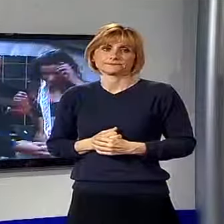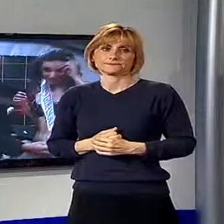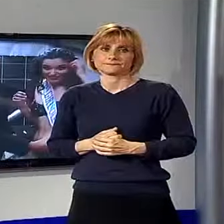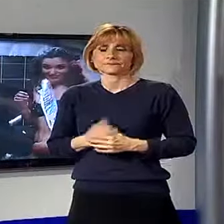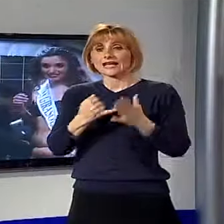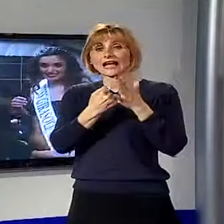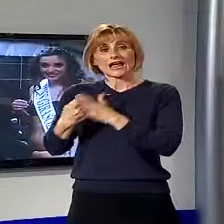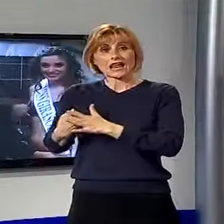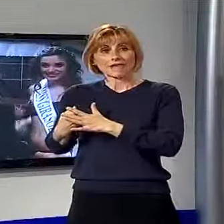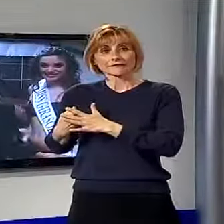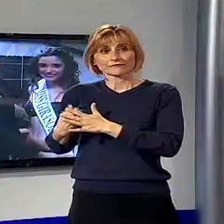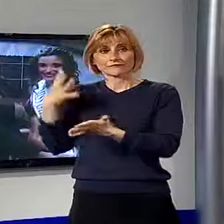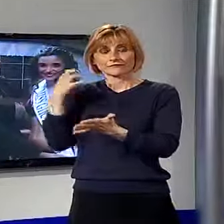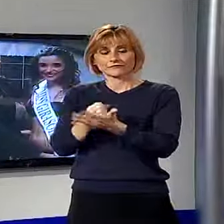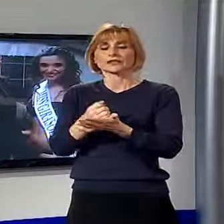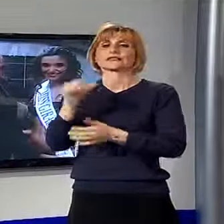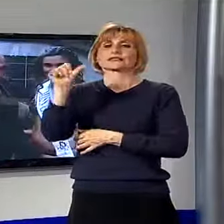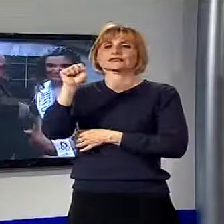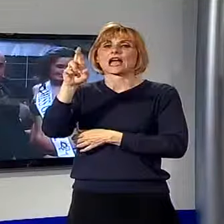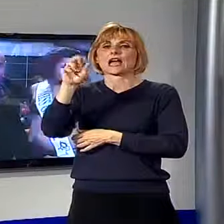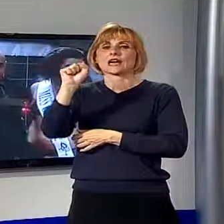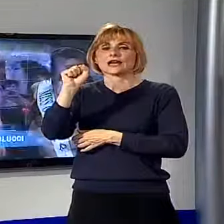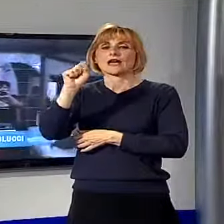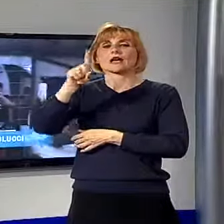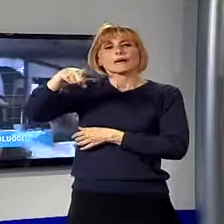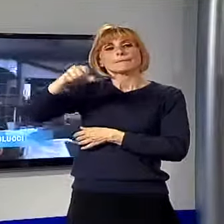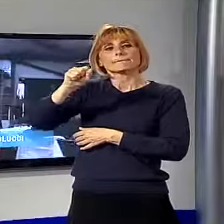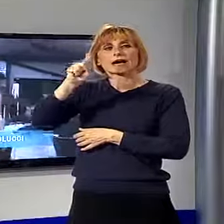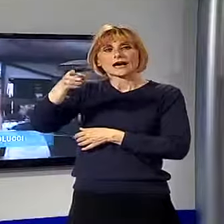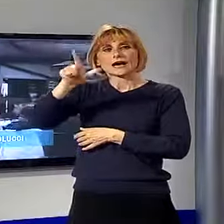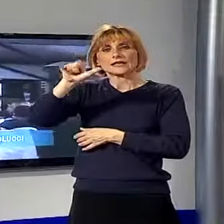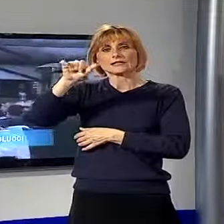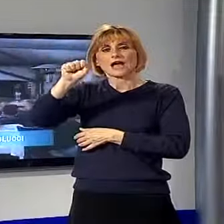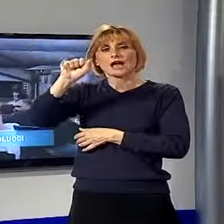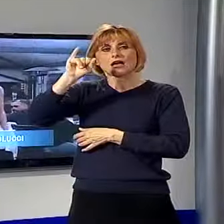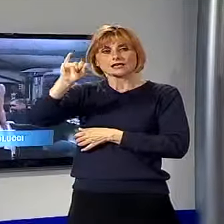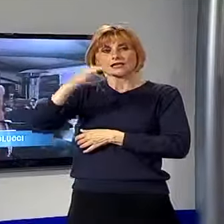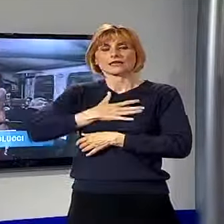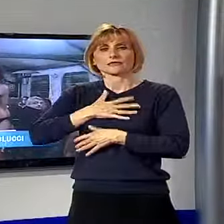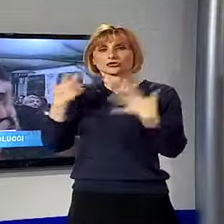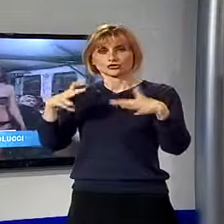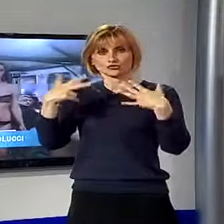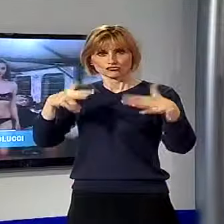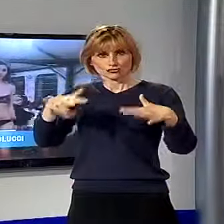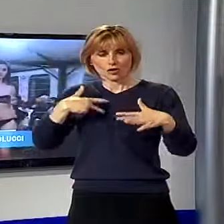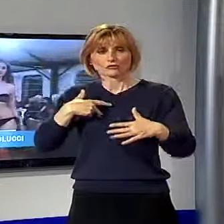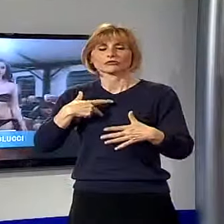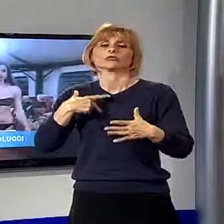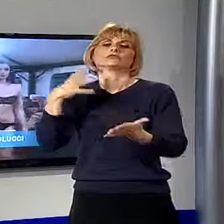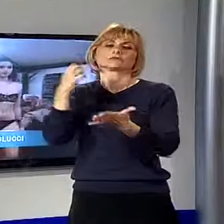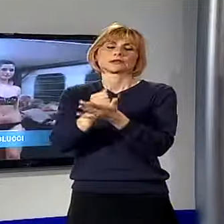Alla fine a spuntarla è stata lei, Sara Pagliai, studentessa di 18 anni che ha conquistato il titolo di Miss Girasole,